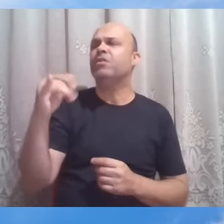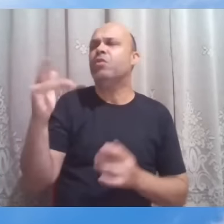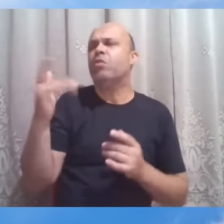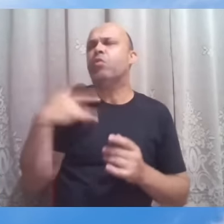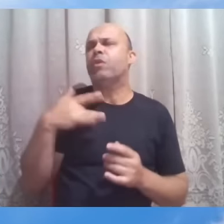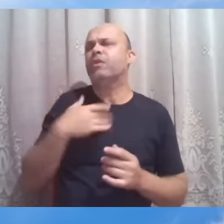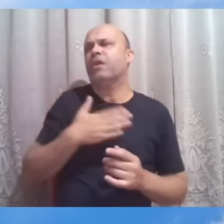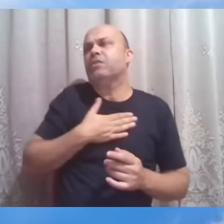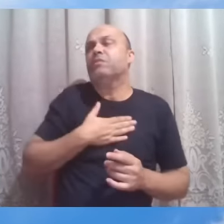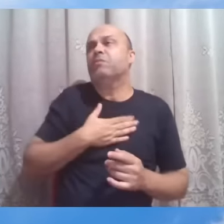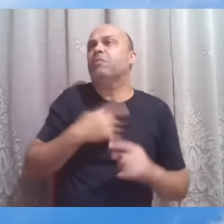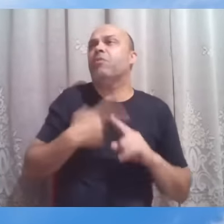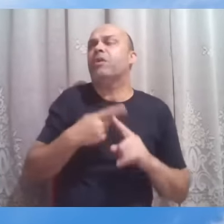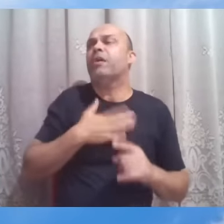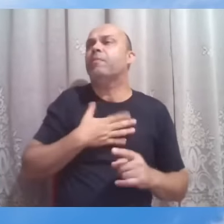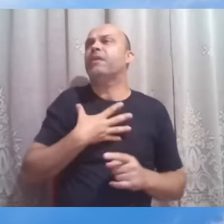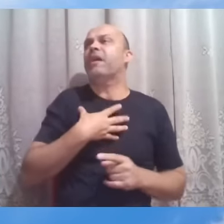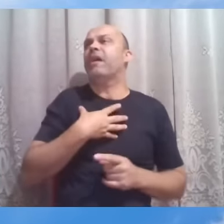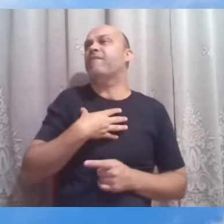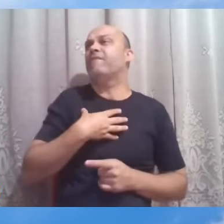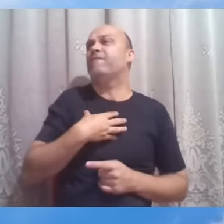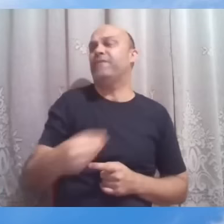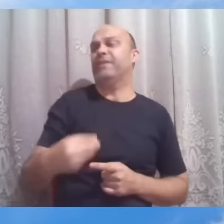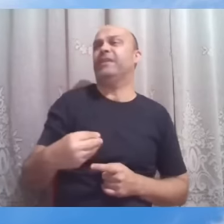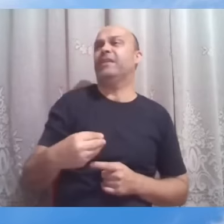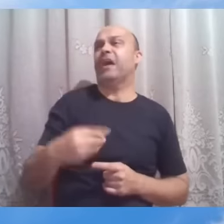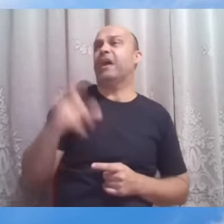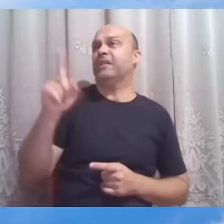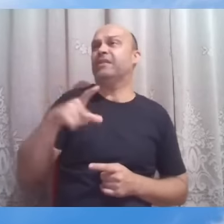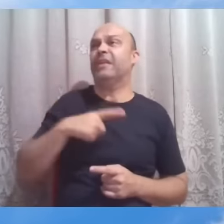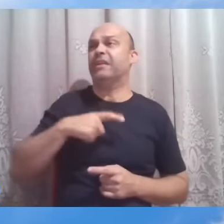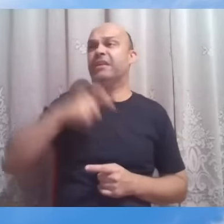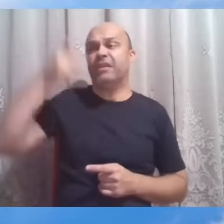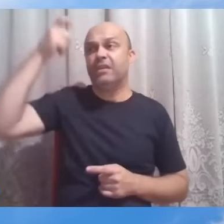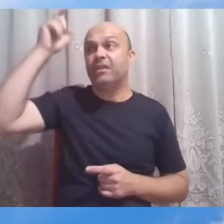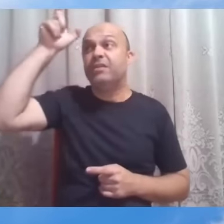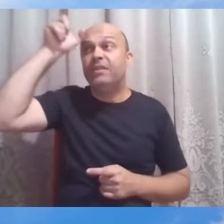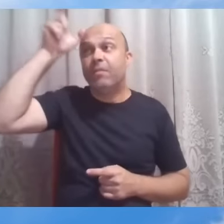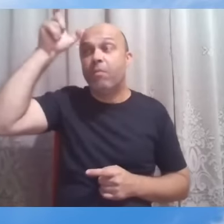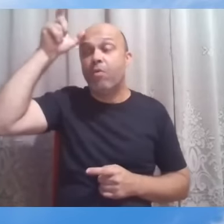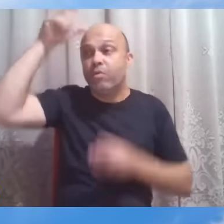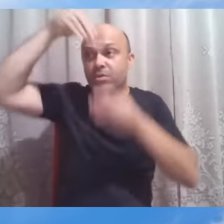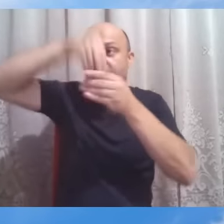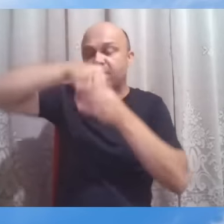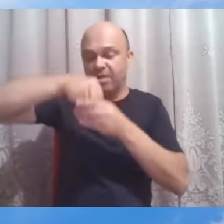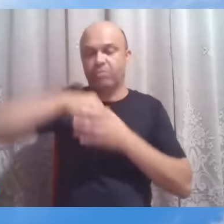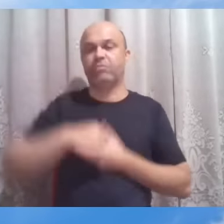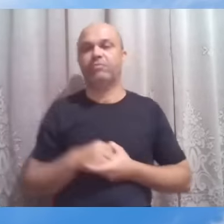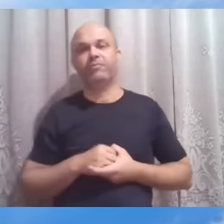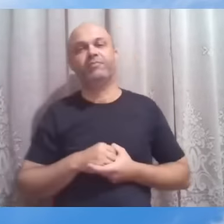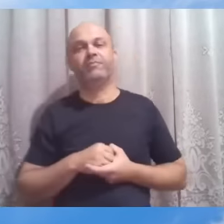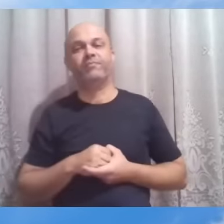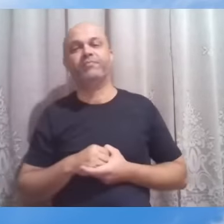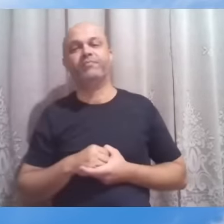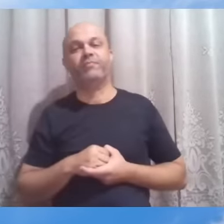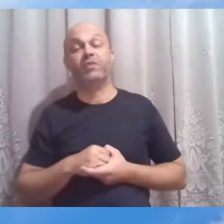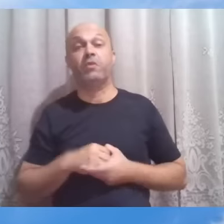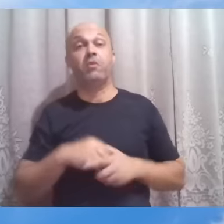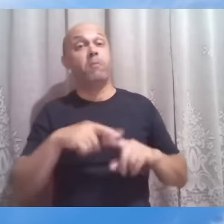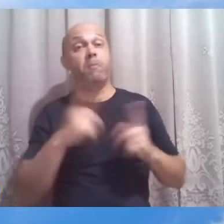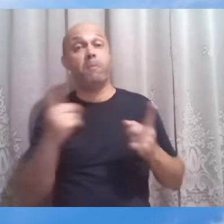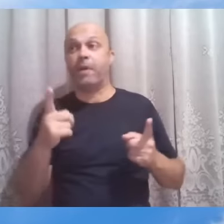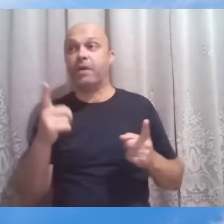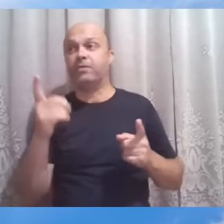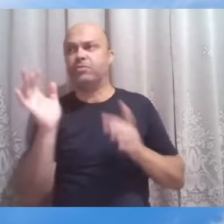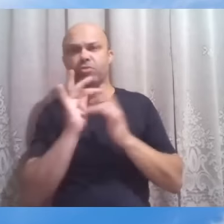filha está miseravelmente endemoniada. essa aqui é a versão de João Ferreira de Almeida. Mas ele não lhe